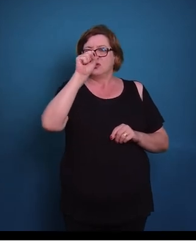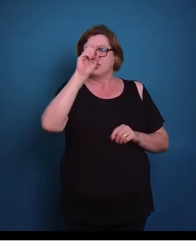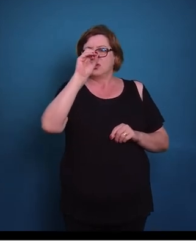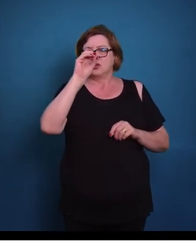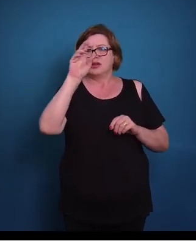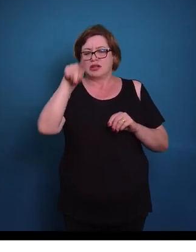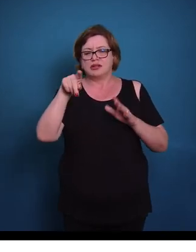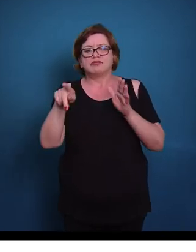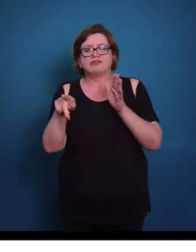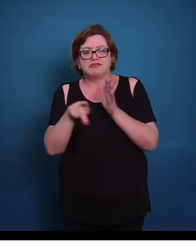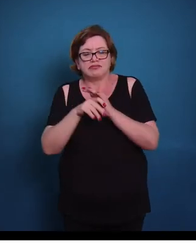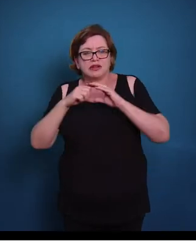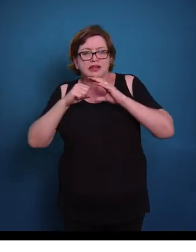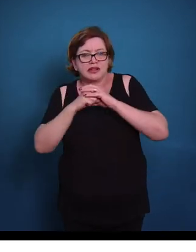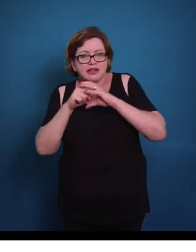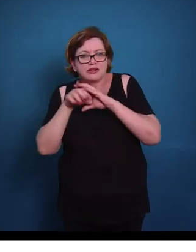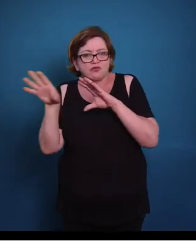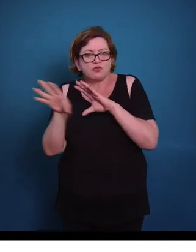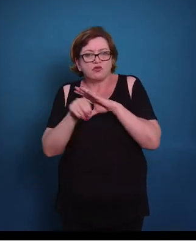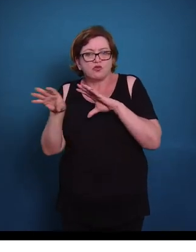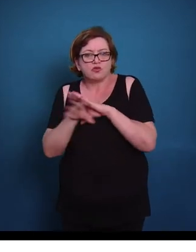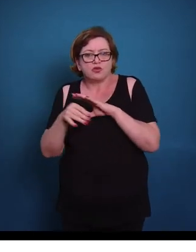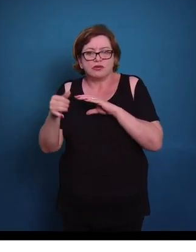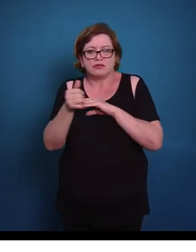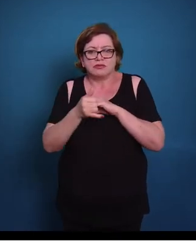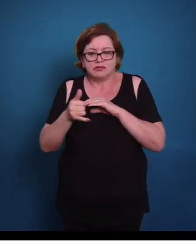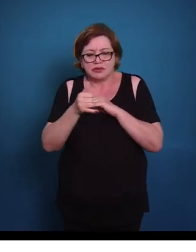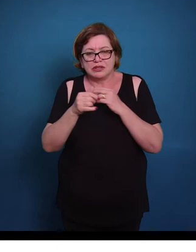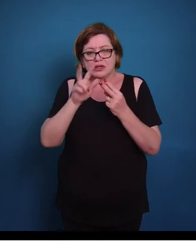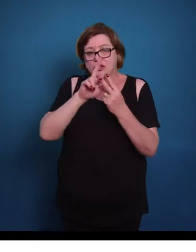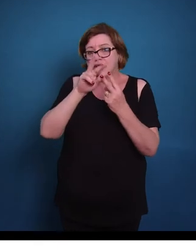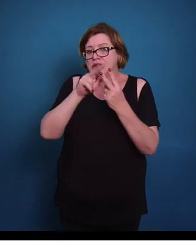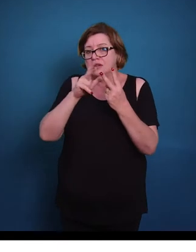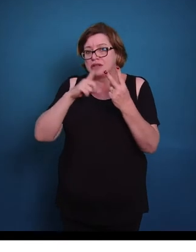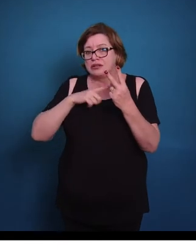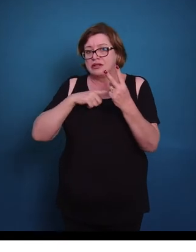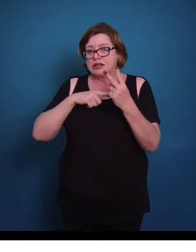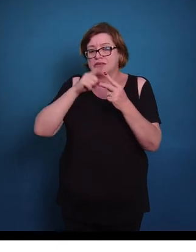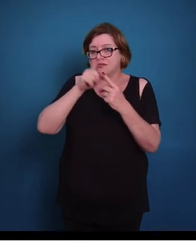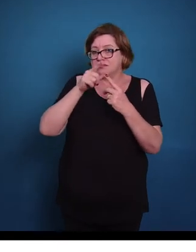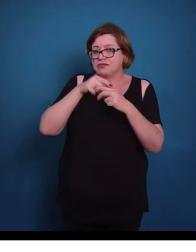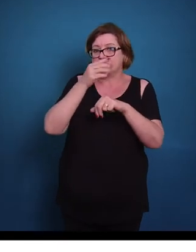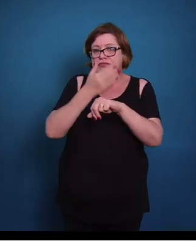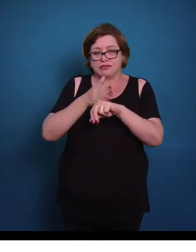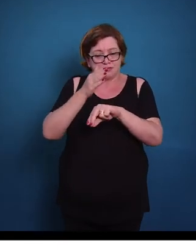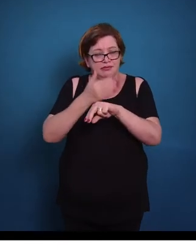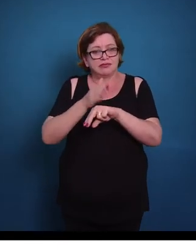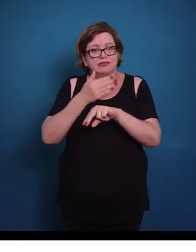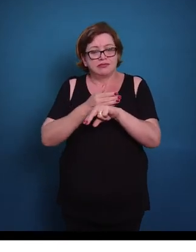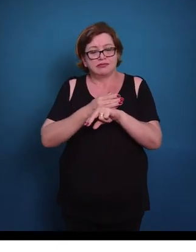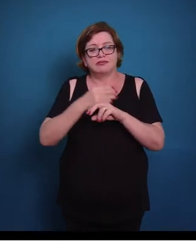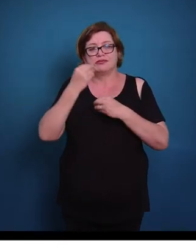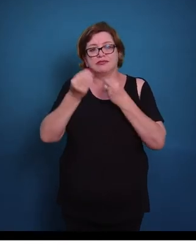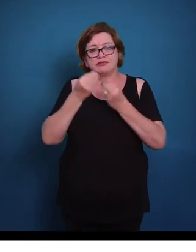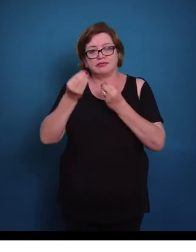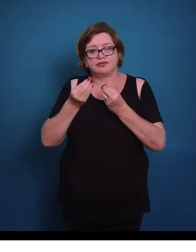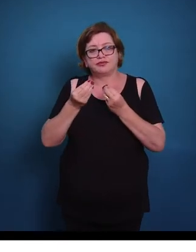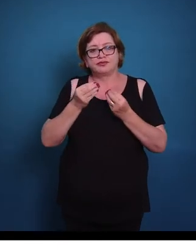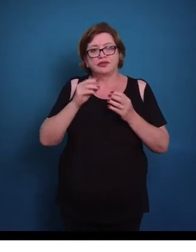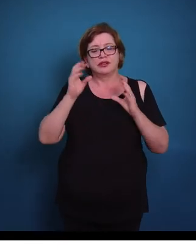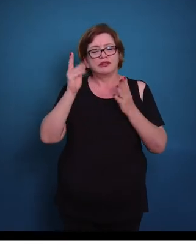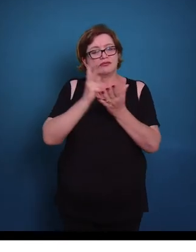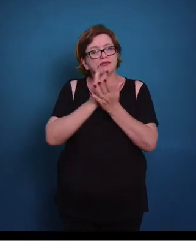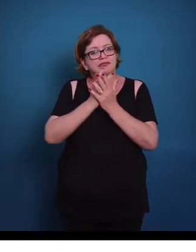E nós temos dois tipos de tecido adiposo. Nós temos o tecido adiposo branco e o tecido adiposo marrom. No caso do tecido adiposo branco, então